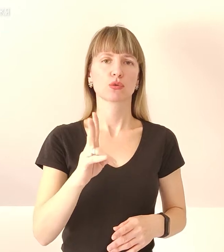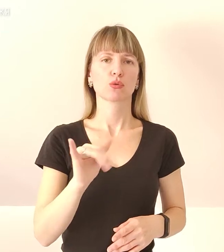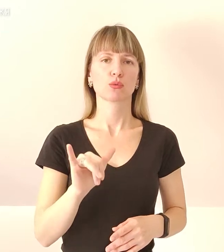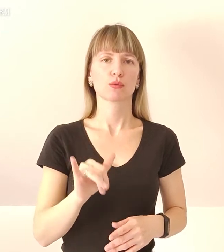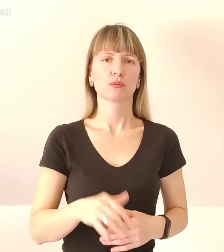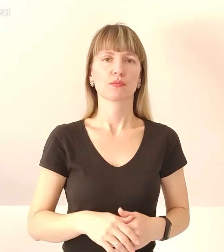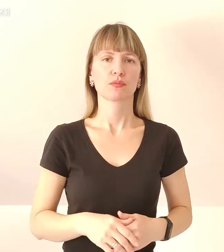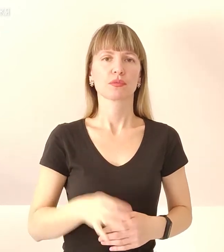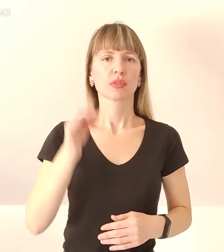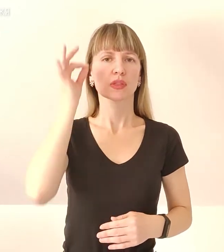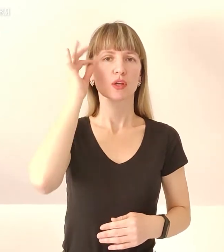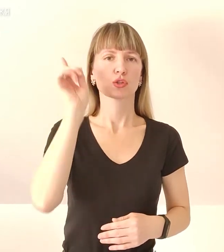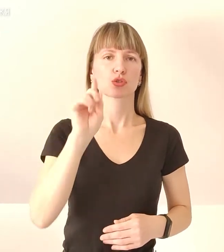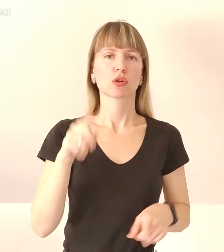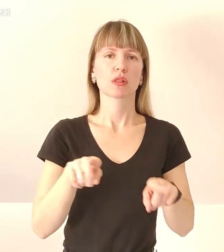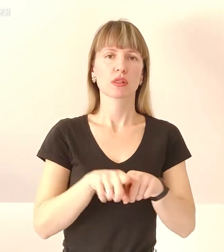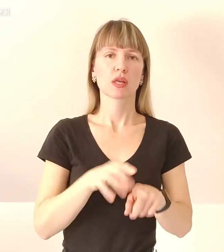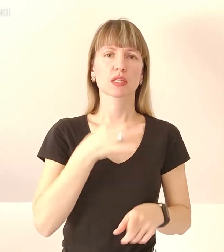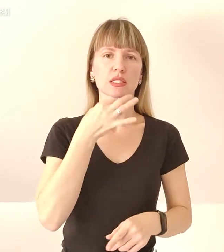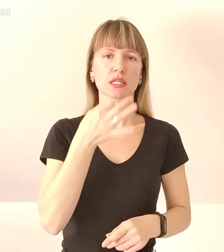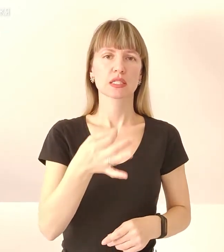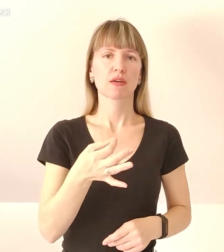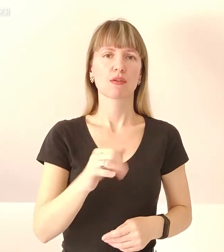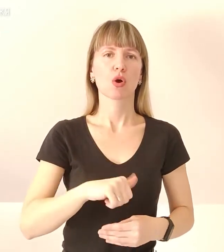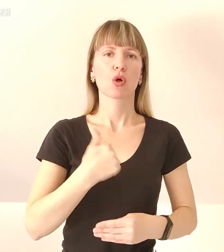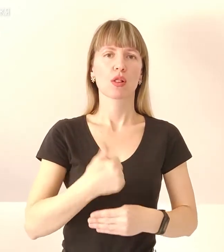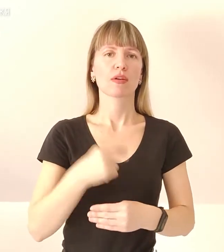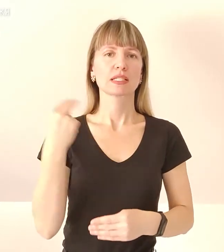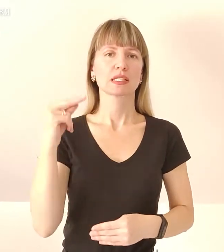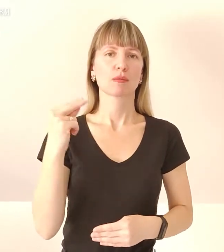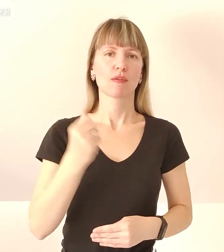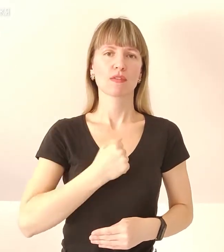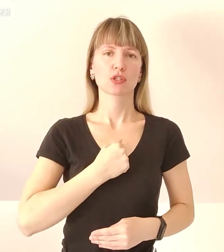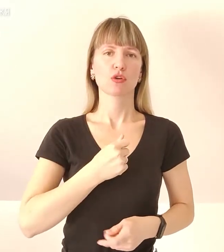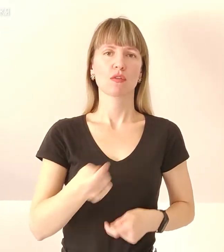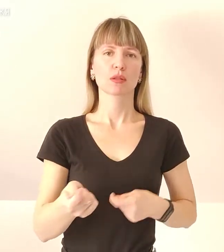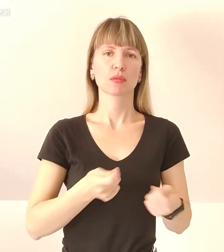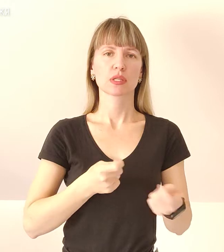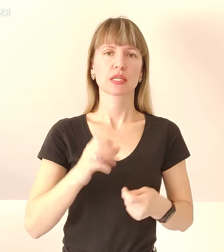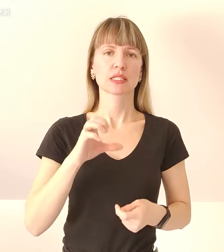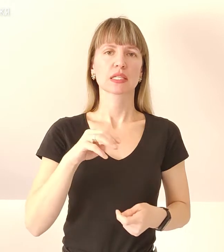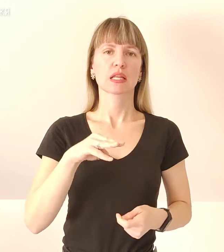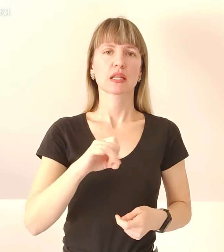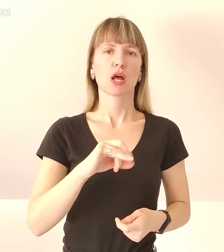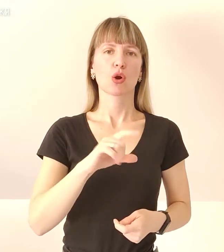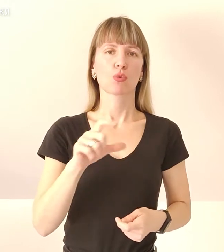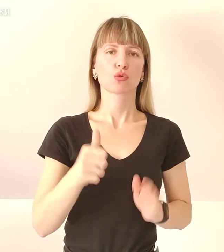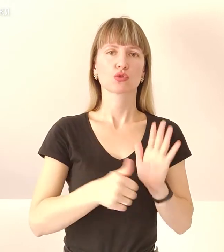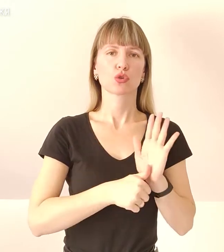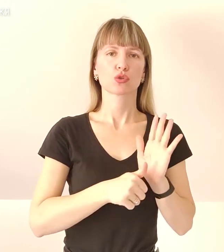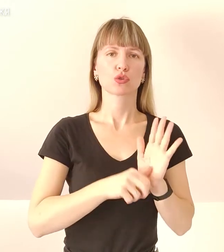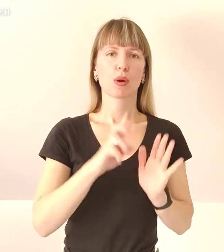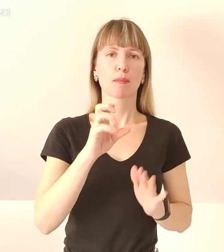Нагадаємо, що саме так сказав голова Запорізької військової адміністрації Олександр Старух 6 березня.